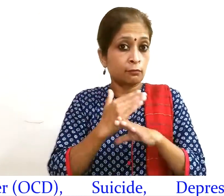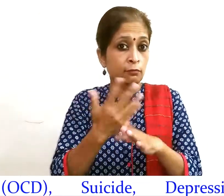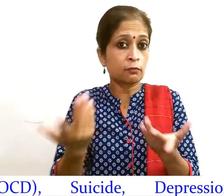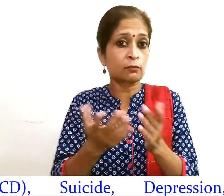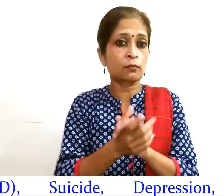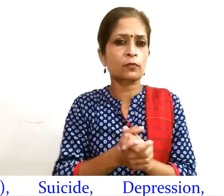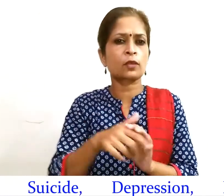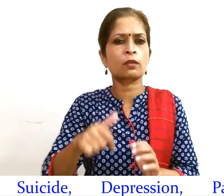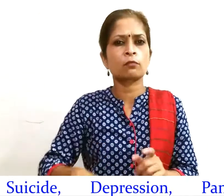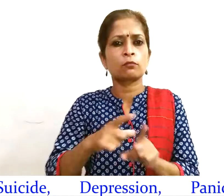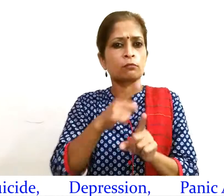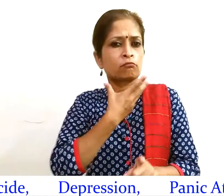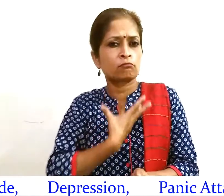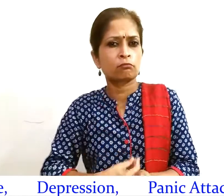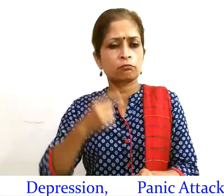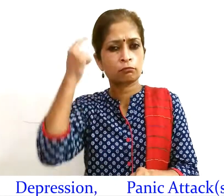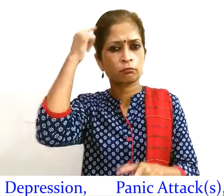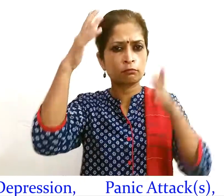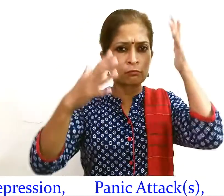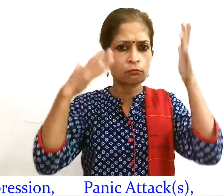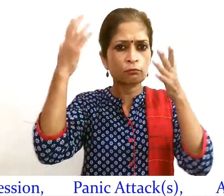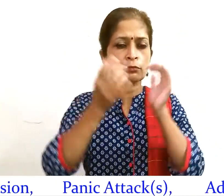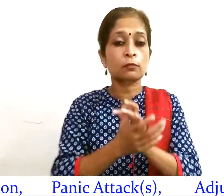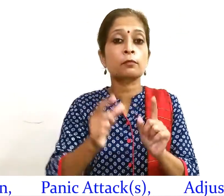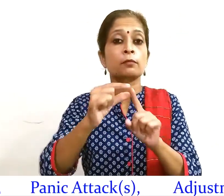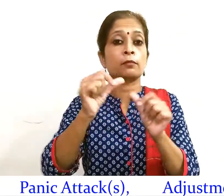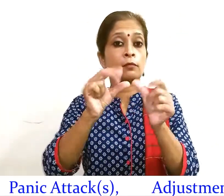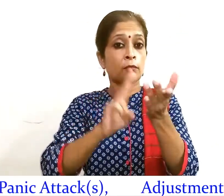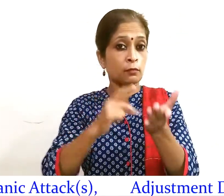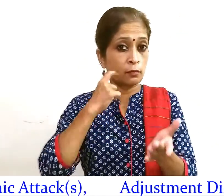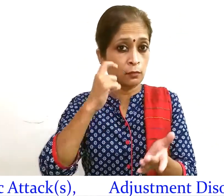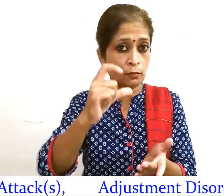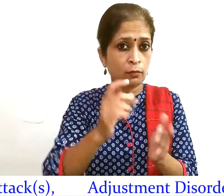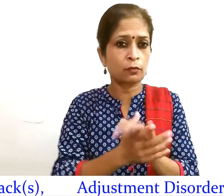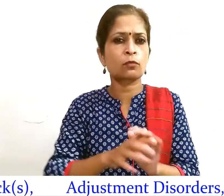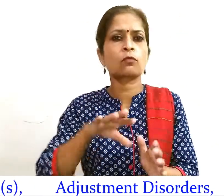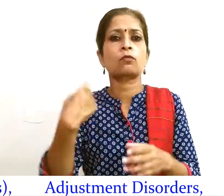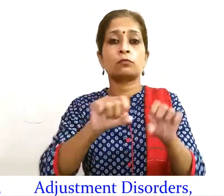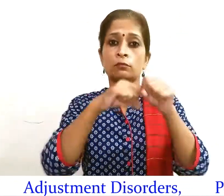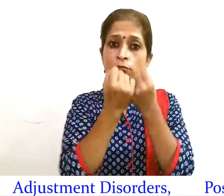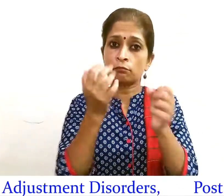अवसाद या उदासी पैनिक अटैक समायोजन विकार